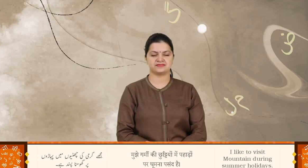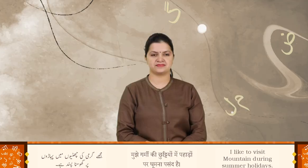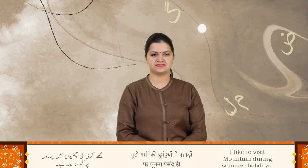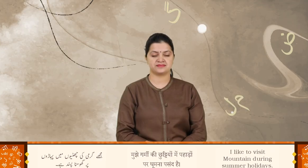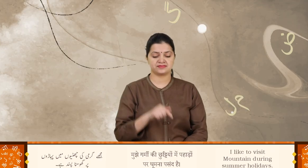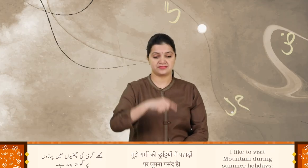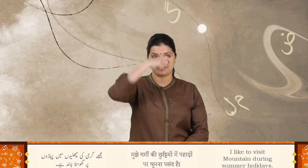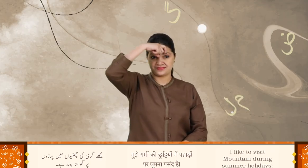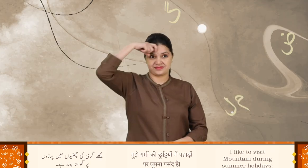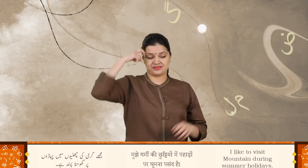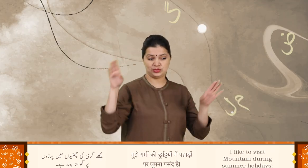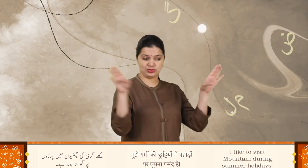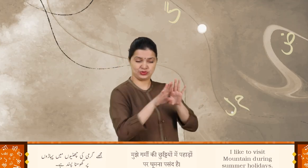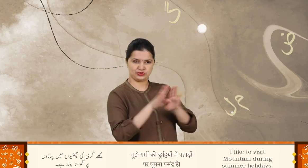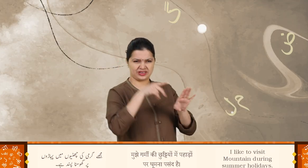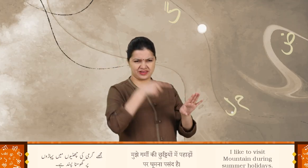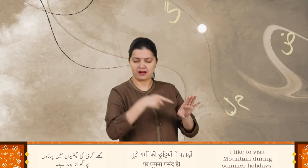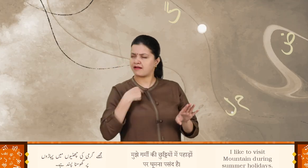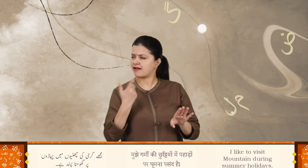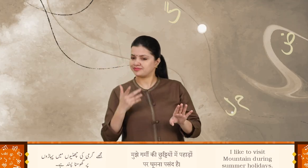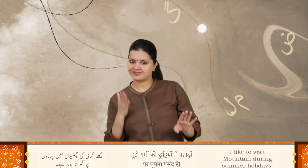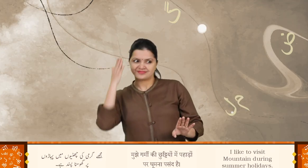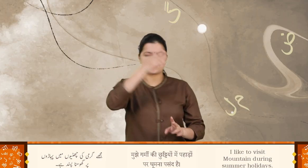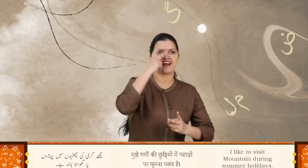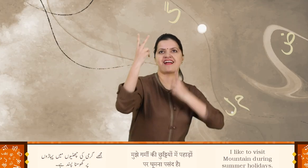مجھے گرمی کی چھٹیوں میں پہاڑوں پر گھومنا پسند ہے